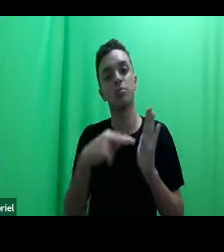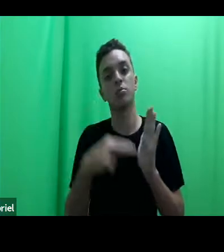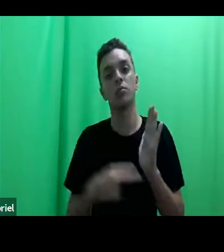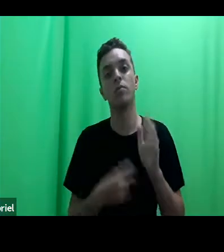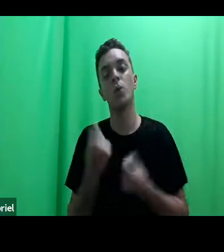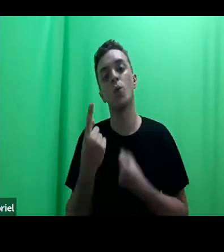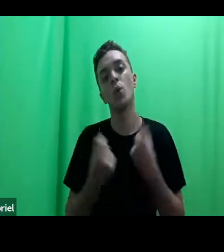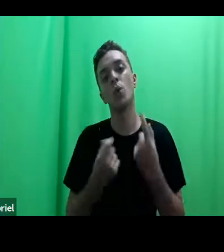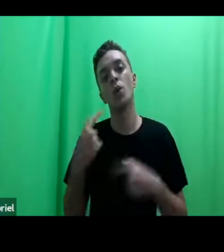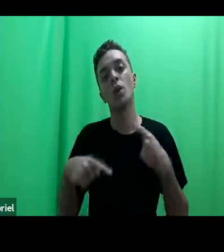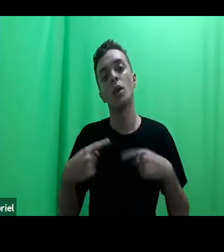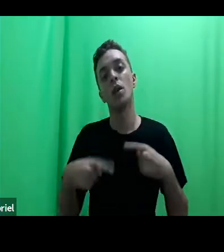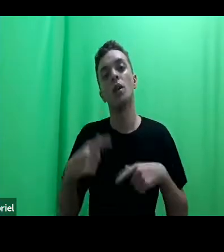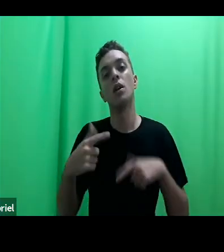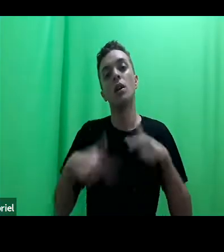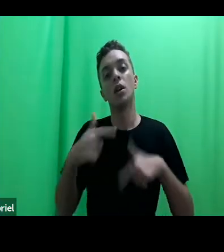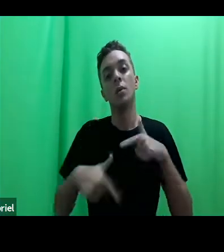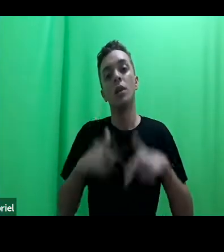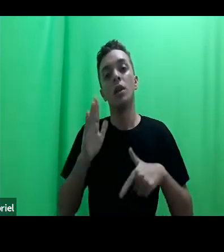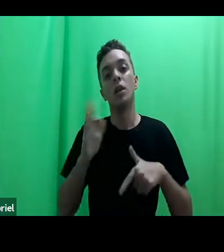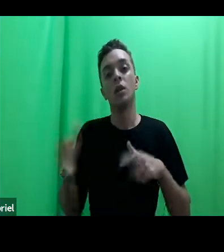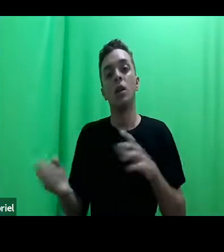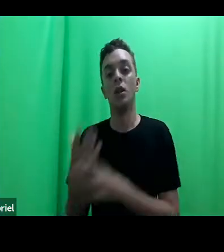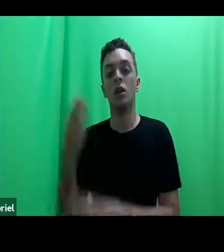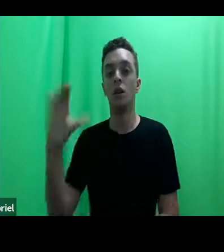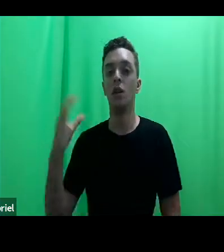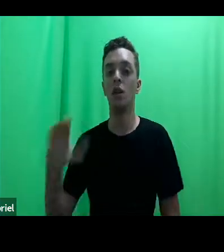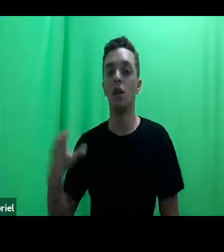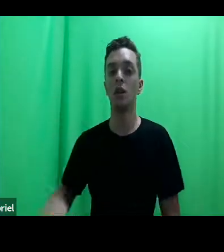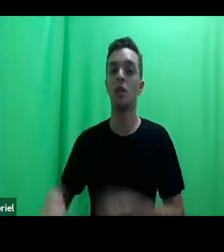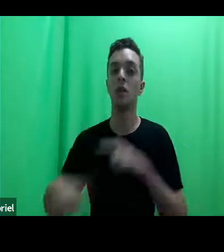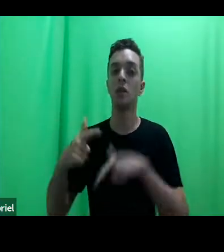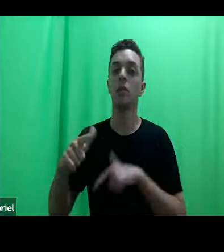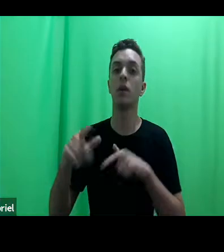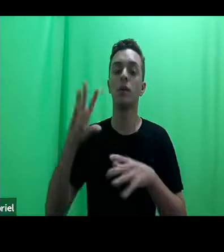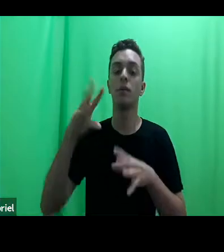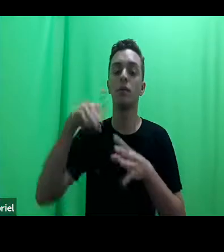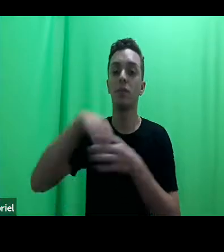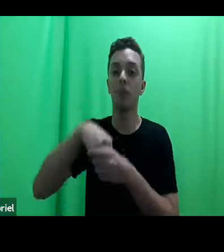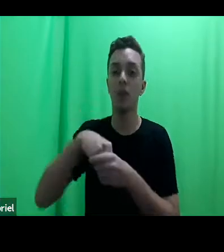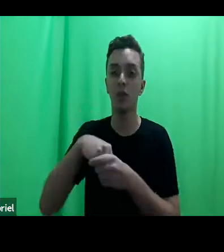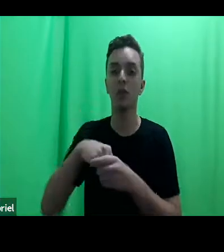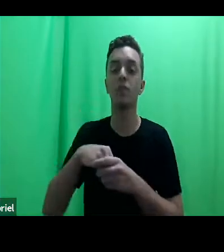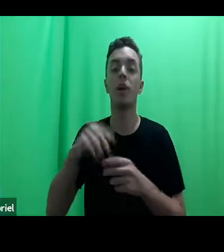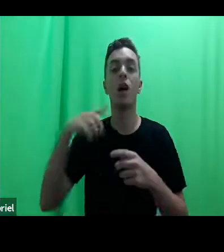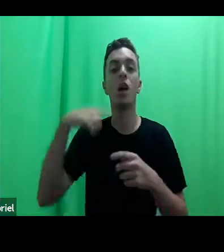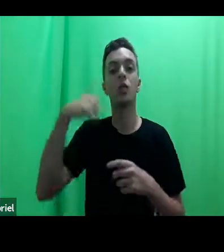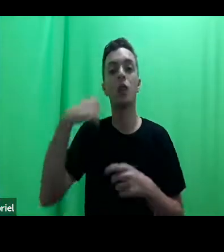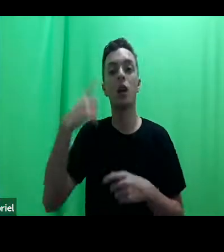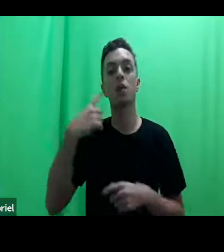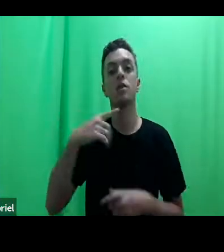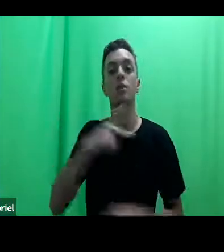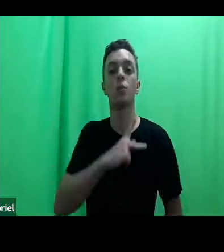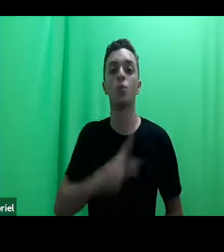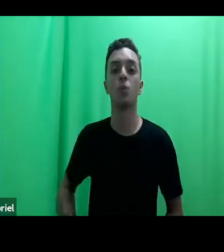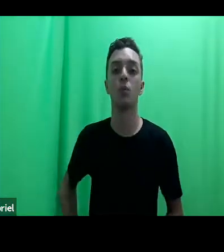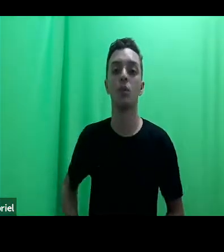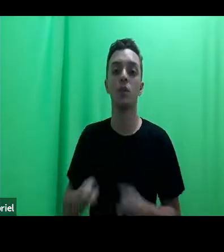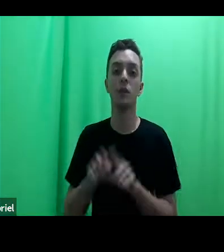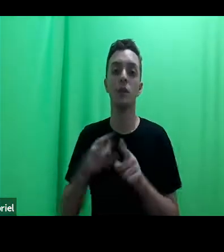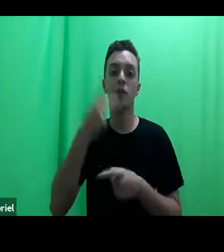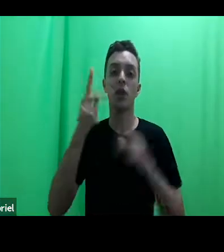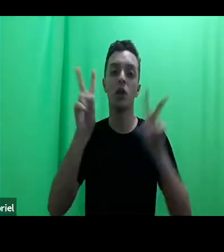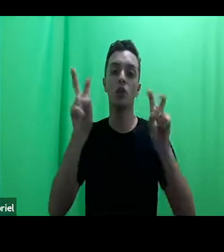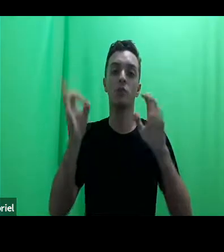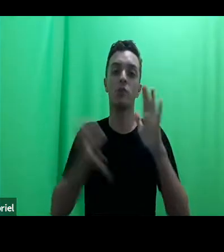que já foram publicados no Brasil sobre a advocacia de endereço público e abordar as clínicas a partir